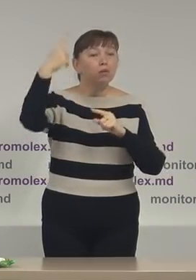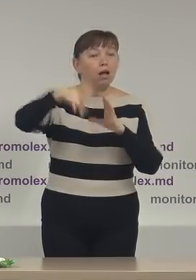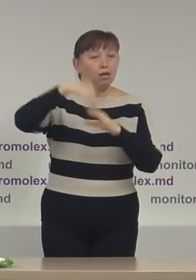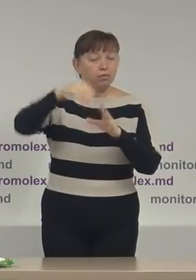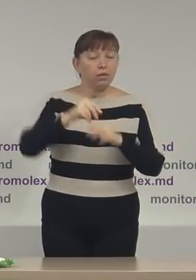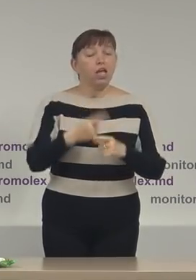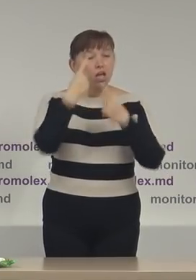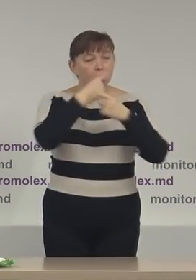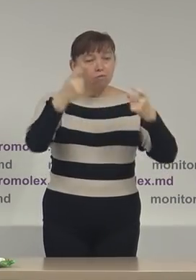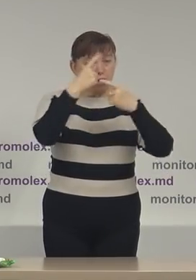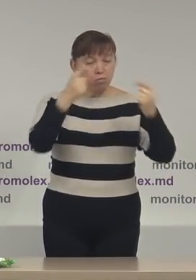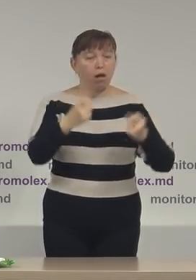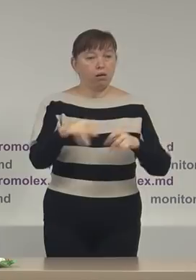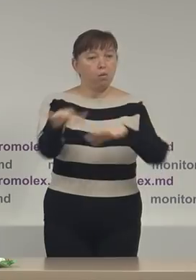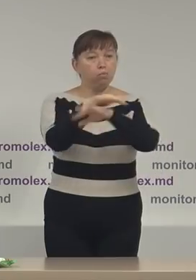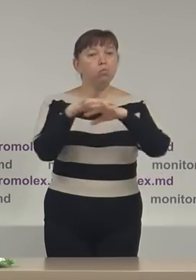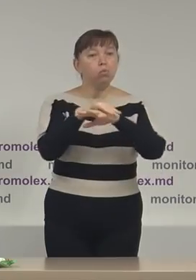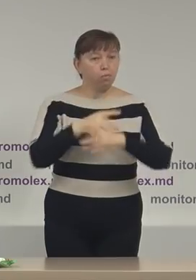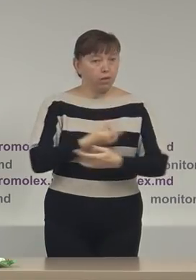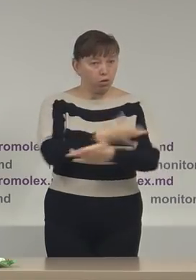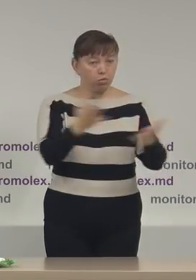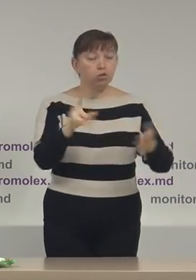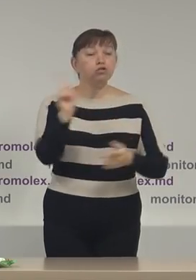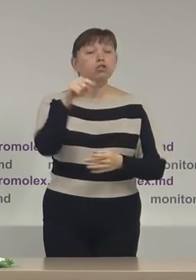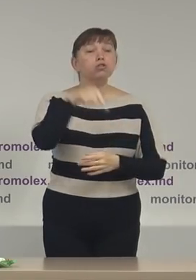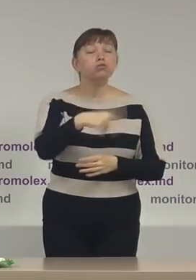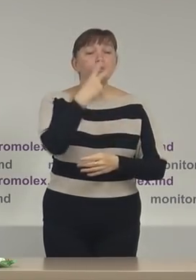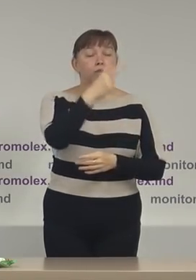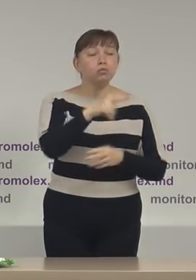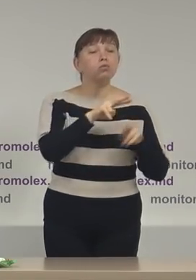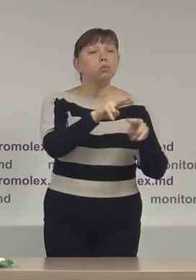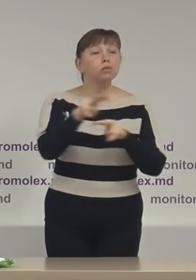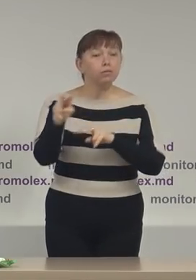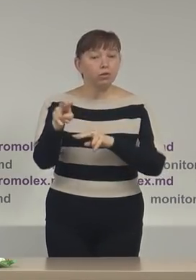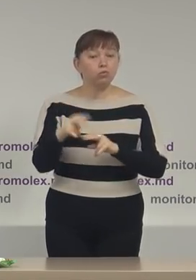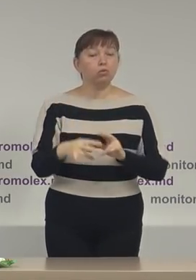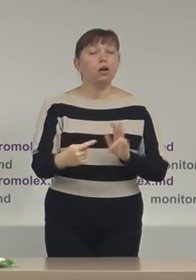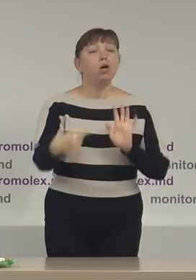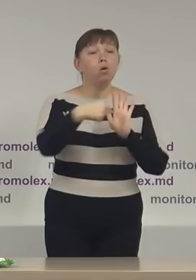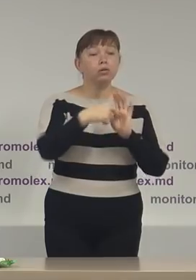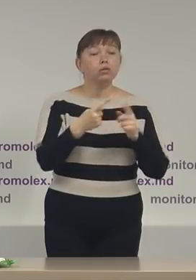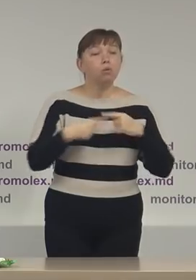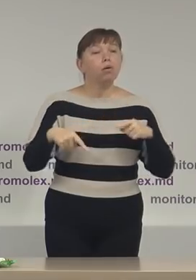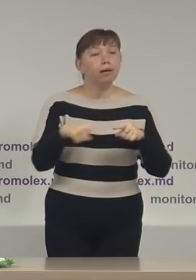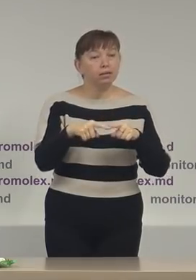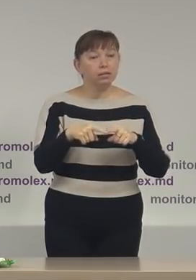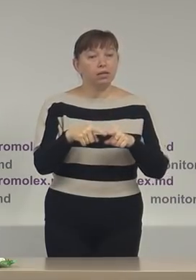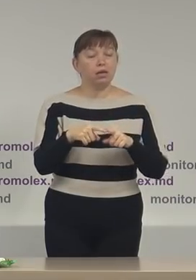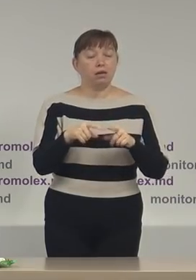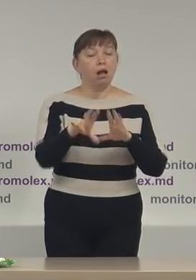informarea publicului larg despre cei ce au văzut observatorii Promolex în contextul organizării